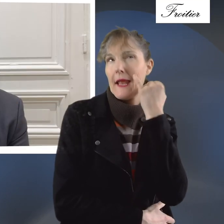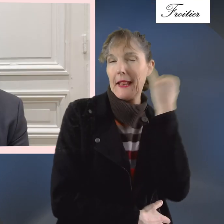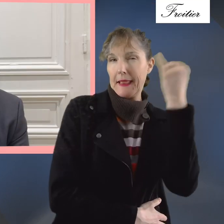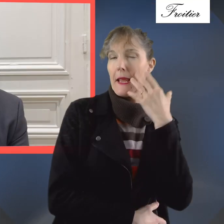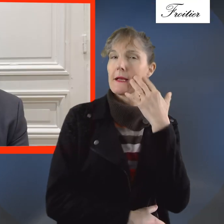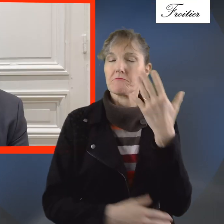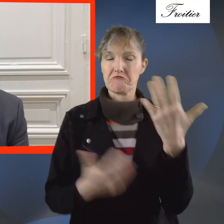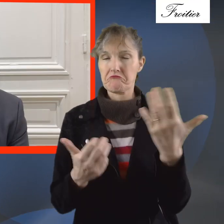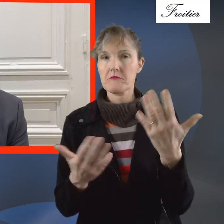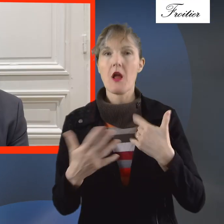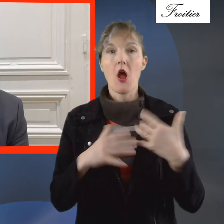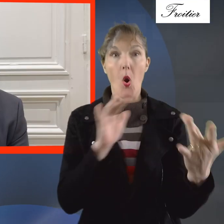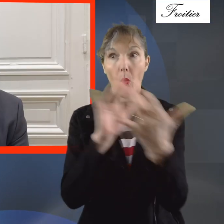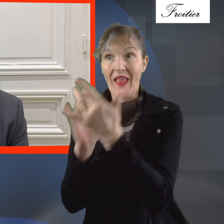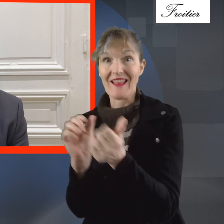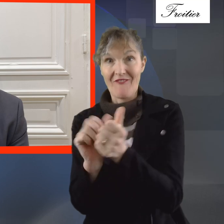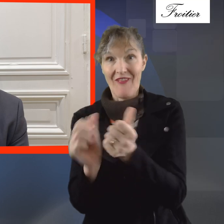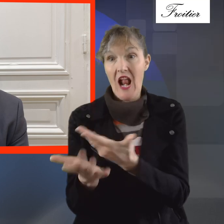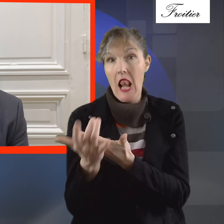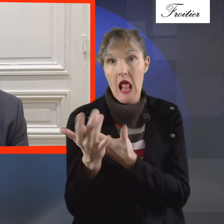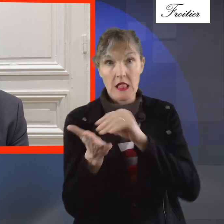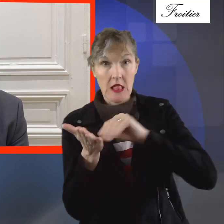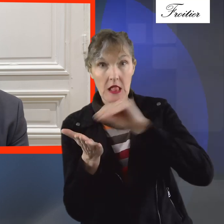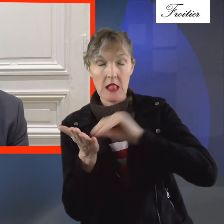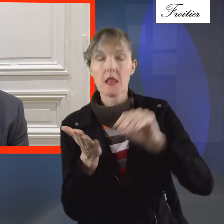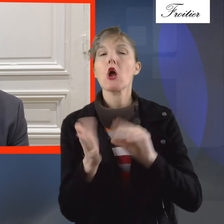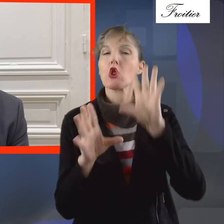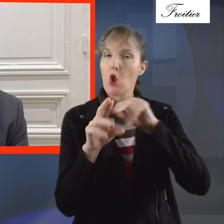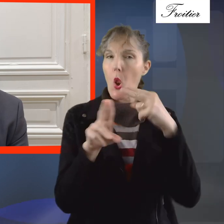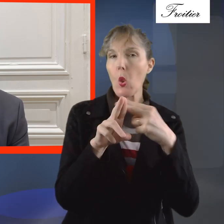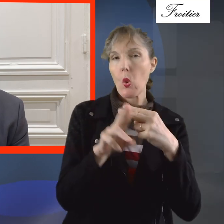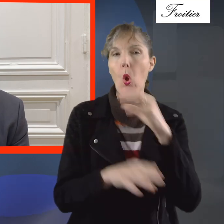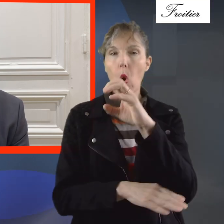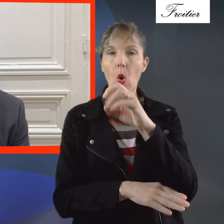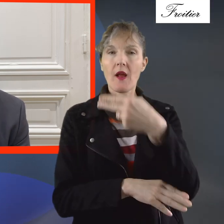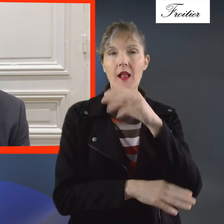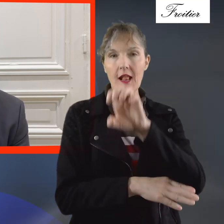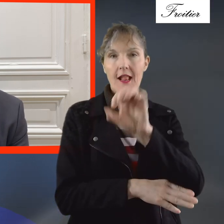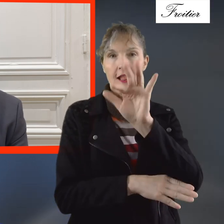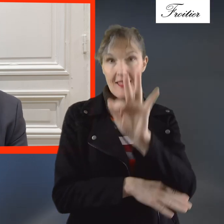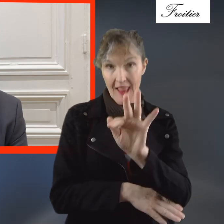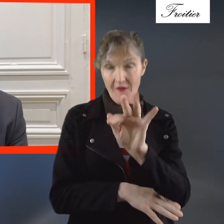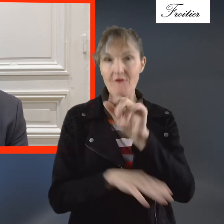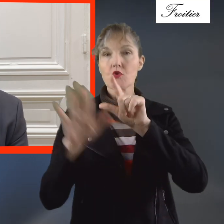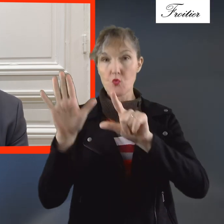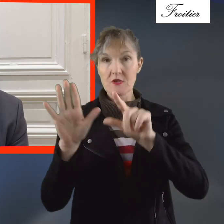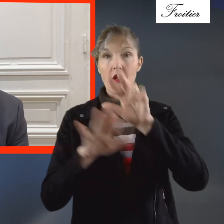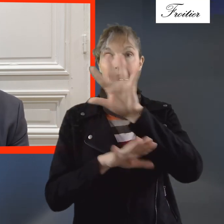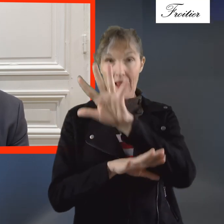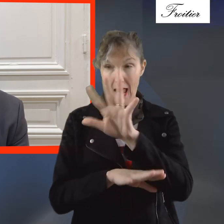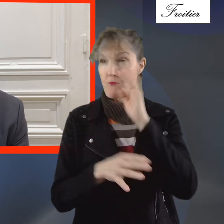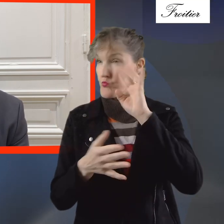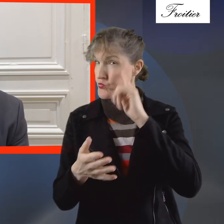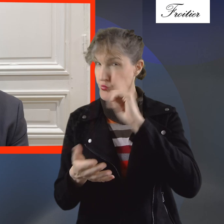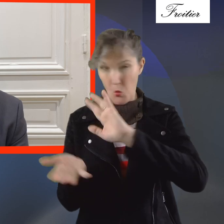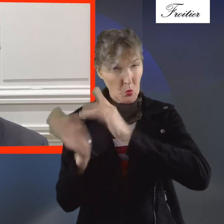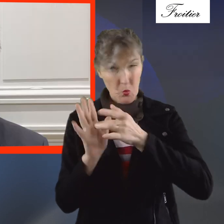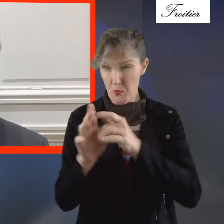Une initiative a été prise pour contacter par courrier, au nom du CNEF 75, tous les maires d'arrondissement pour